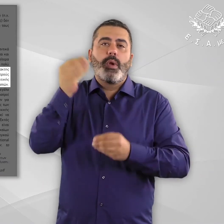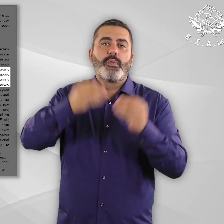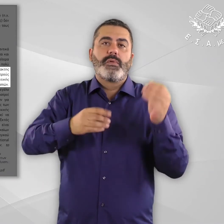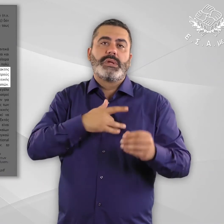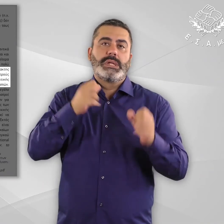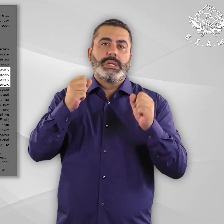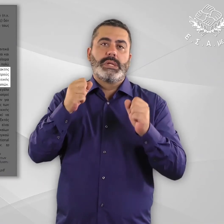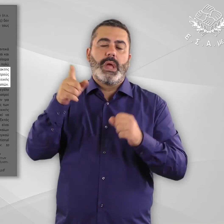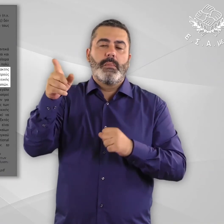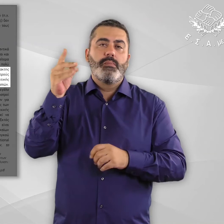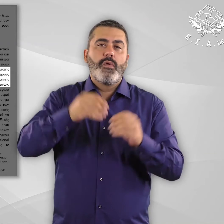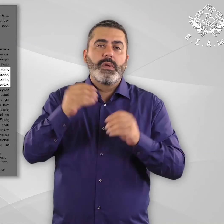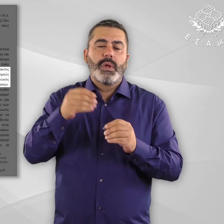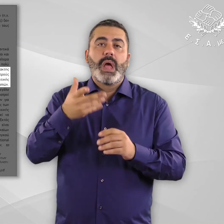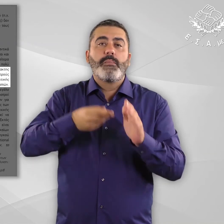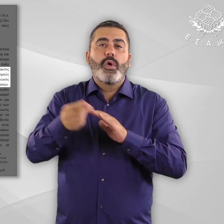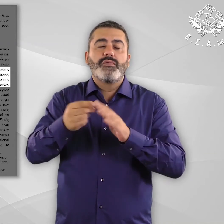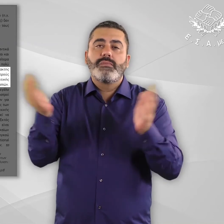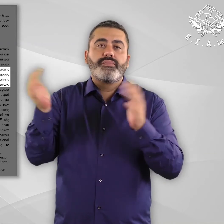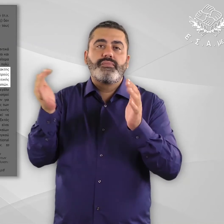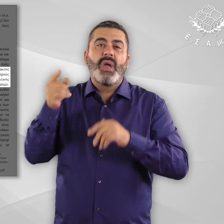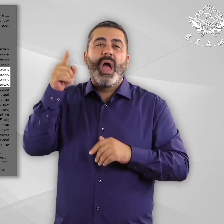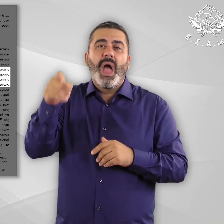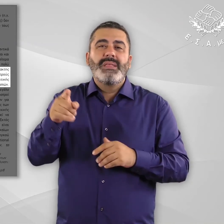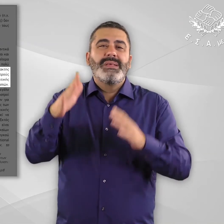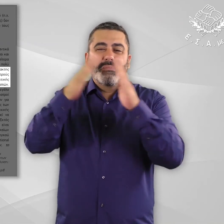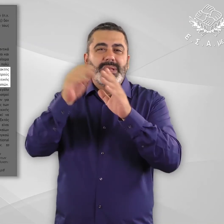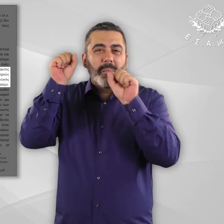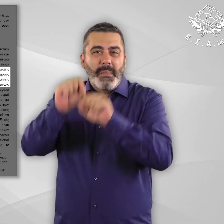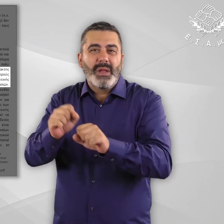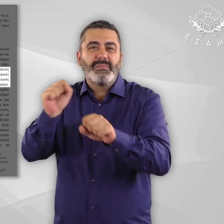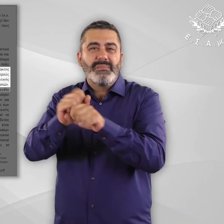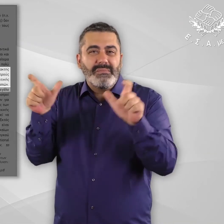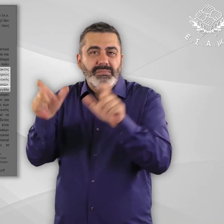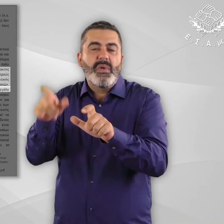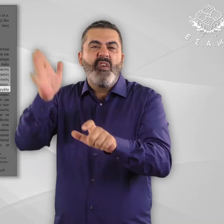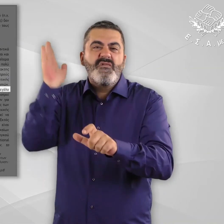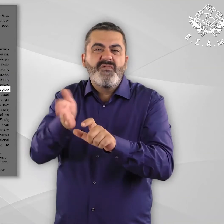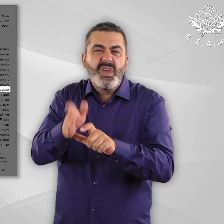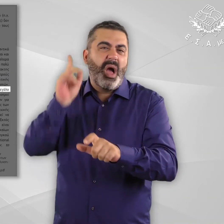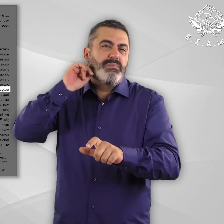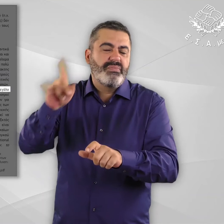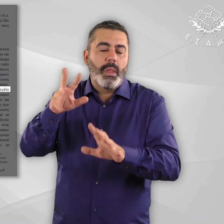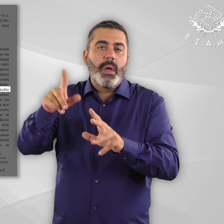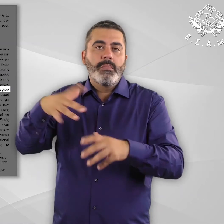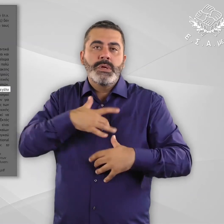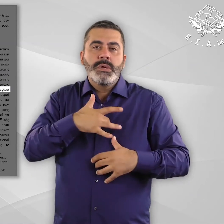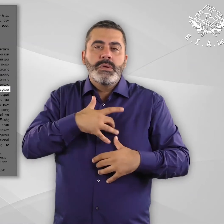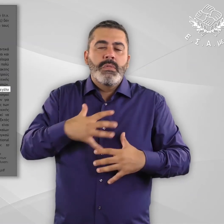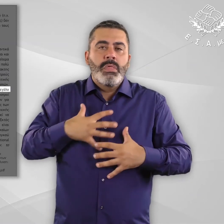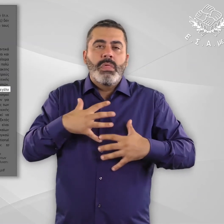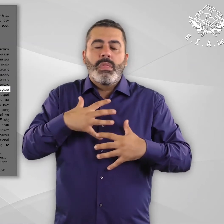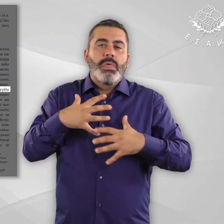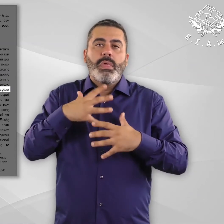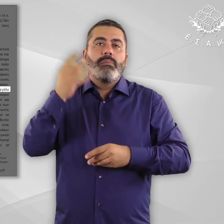Λέσβος, λόγω της τρομακτικής επιδίνωσης της ψυχικής υγείας των προσφύγων και μεταναστών. Οι κακές συνθήκες διαβίωσης,